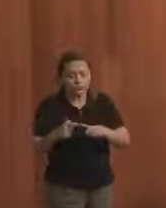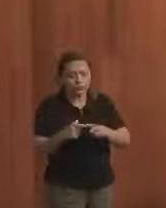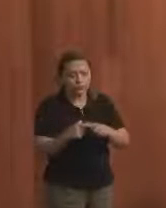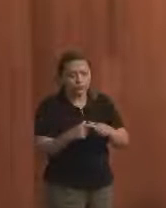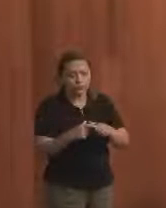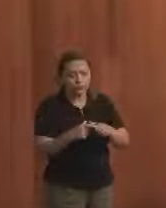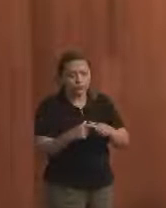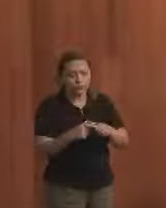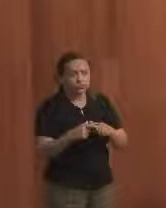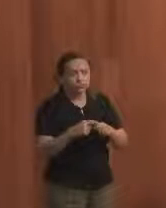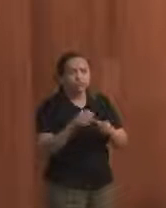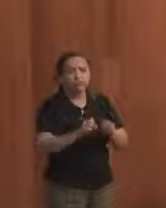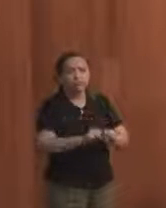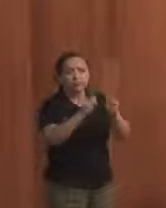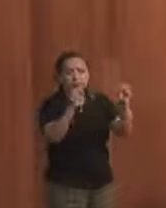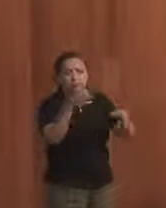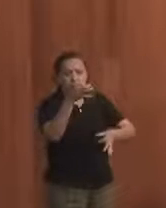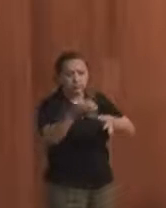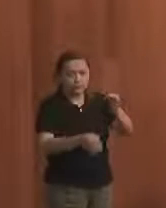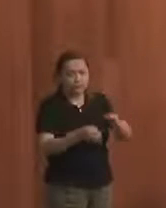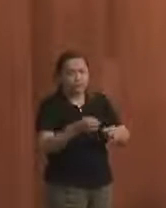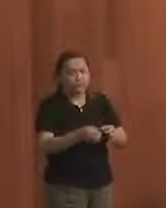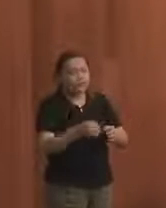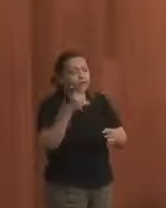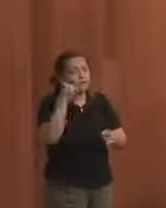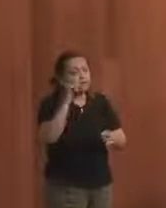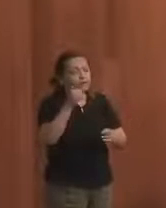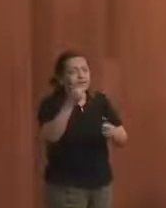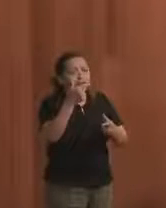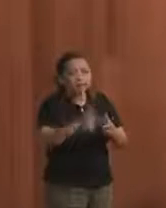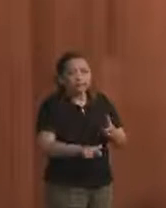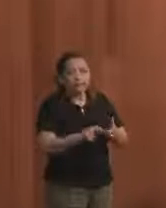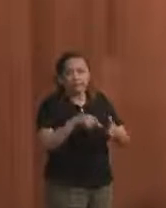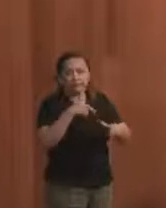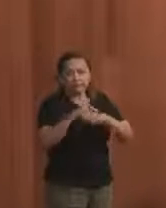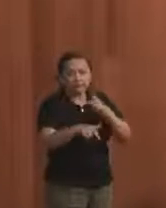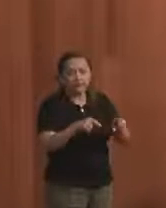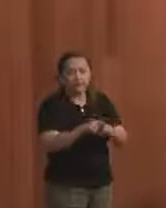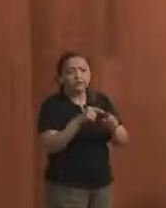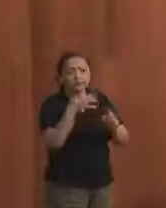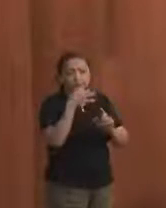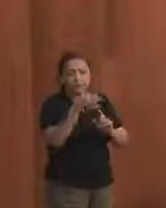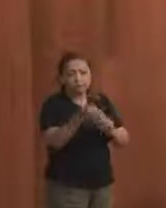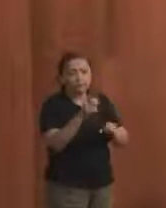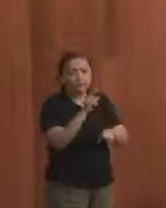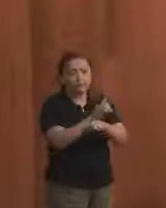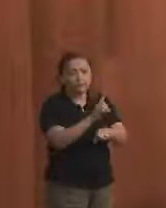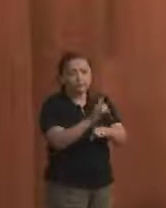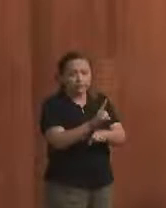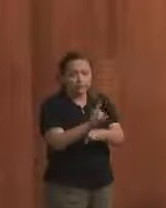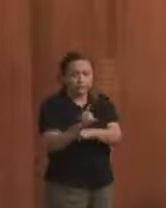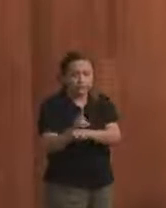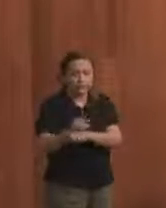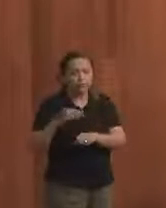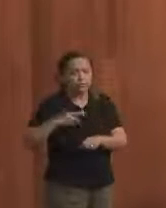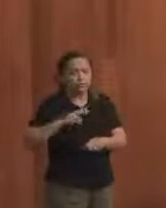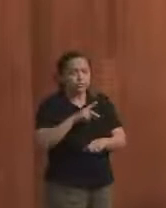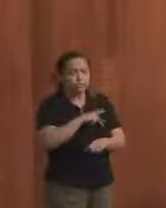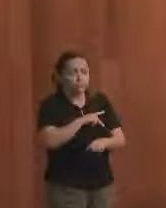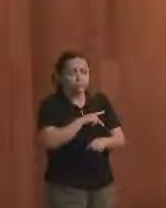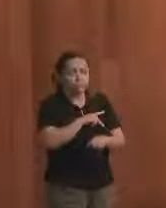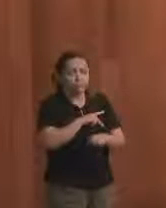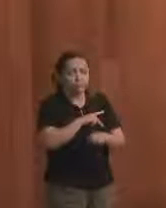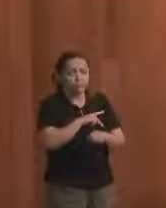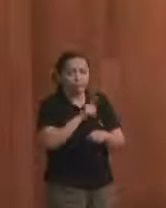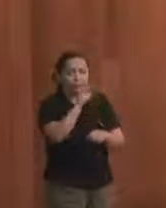do sistema de justiça, para não replicar trabalho. E aí as citações foram com as defensorias e o Ministério Público da